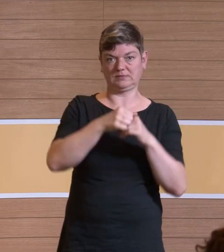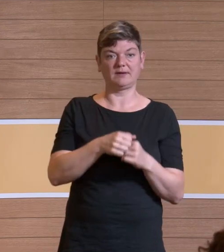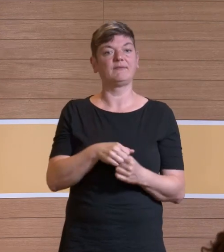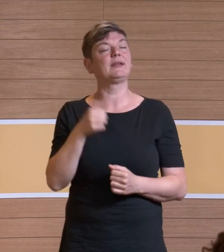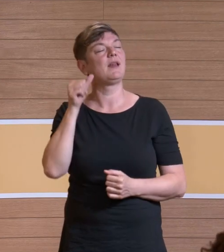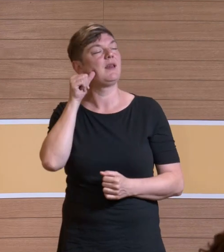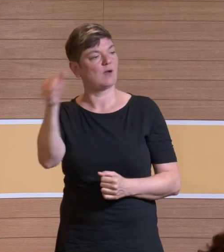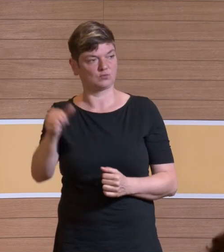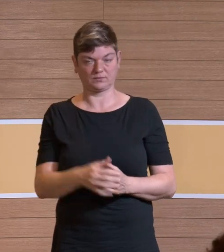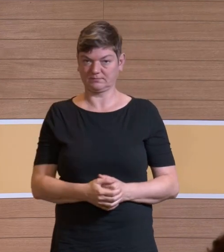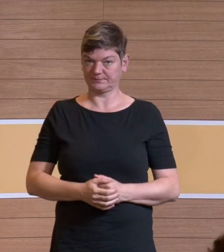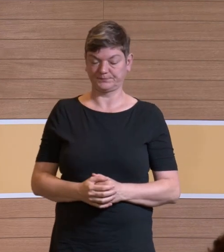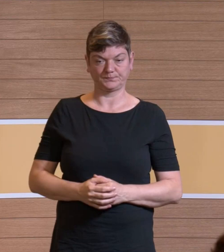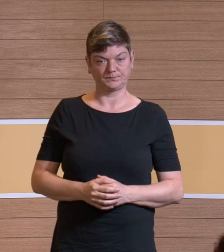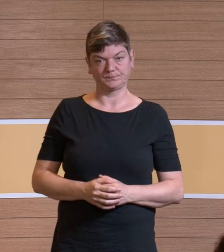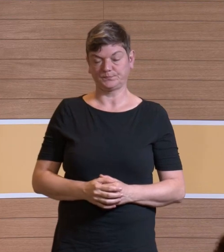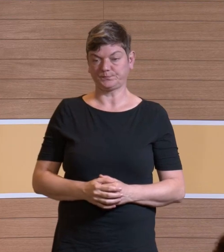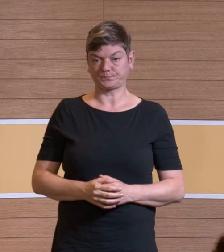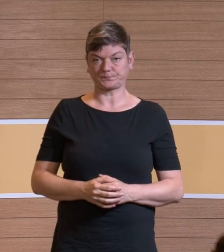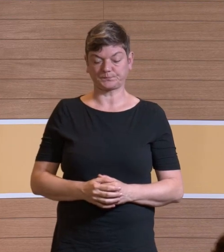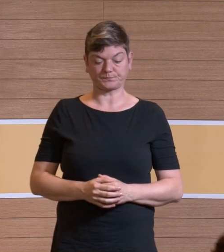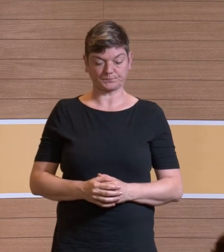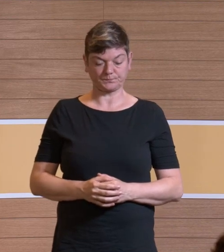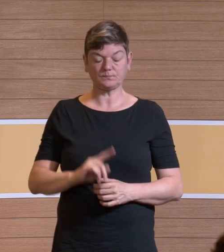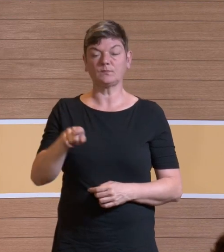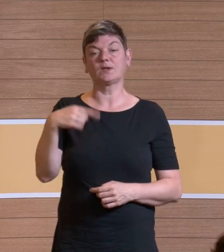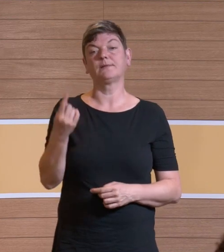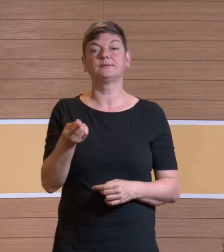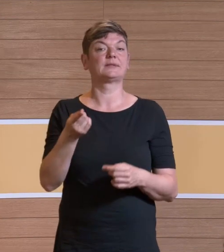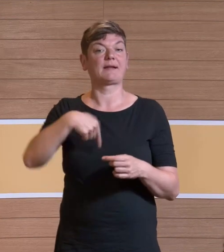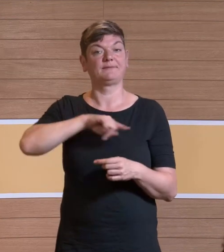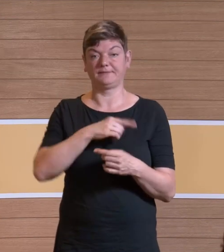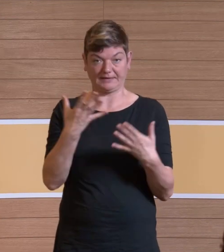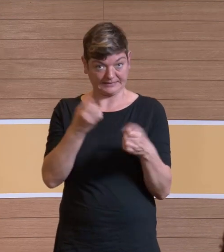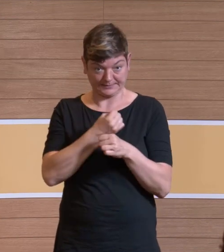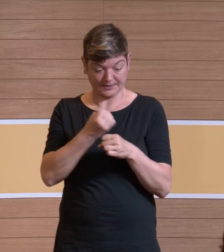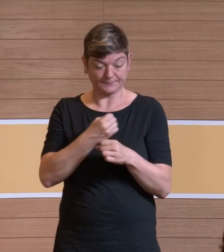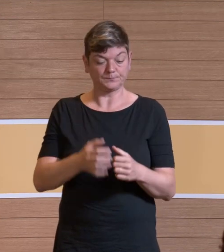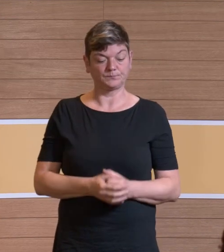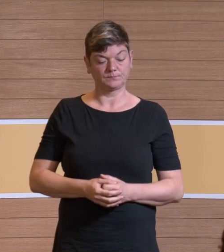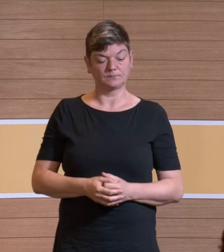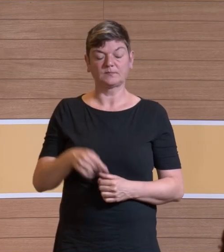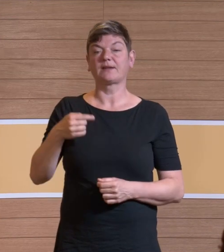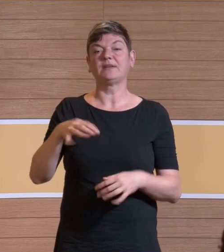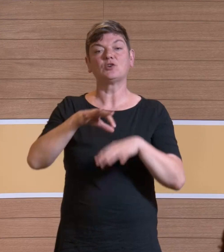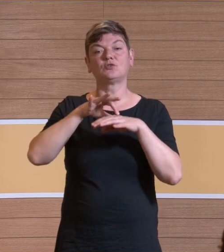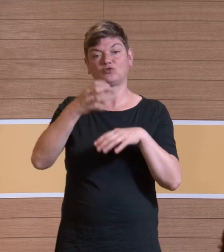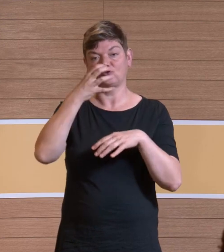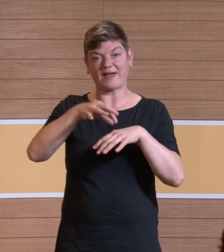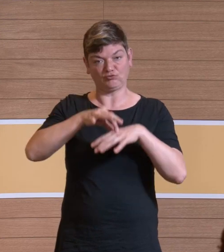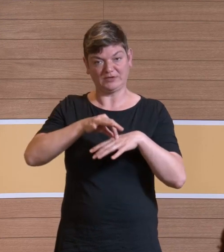beeindruckend, um es vorsichtig zu sagen. Was haben wir gemacht? Wir haben uns angeschaut. Unten liegt jetzt das Schweineschnitzel,